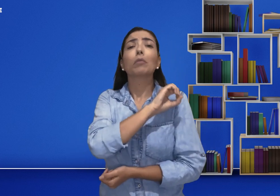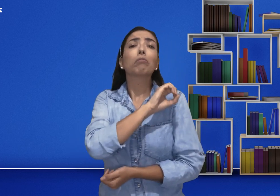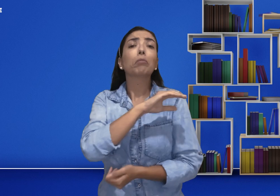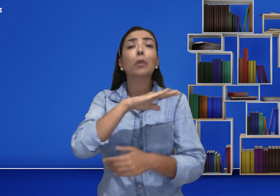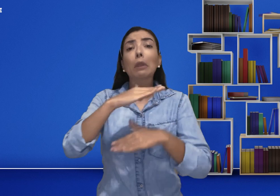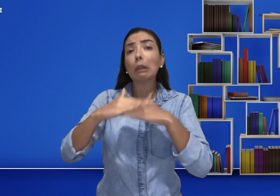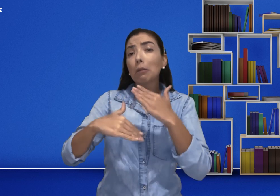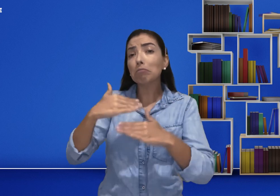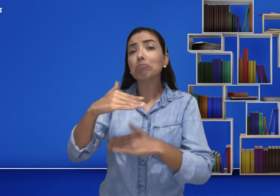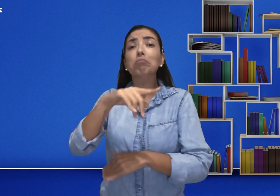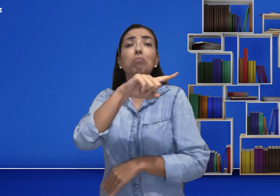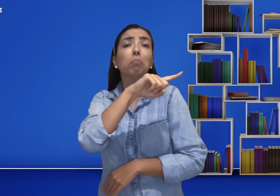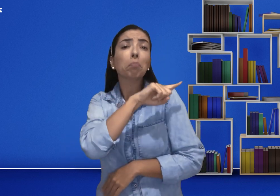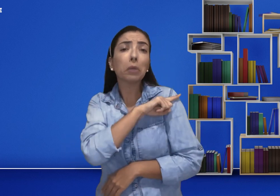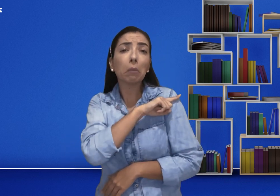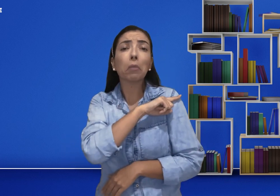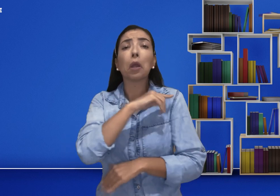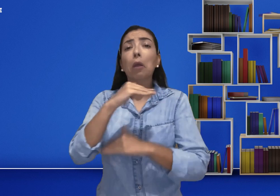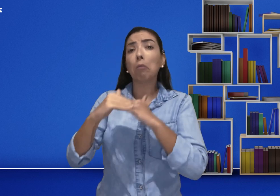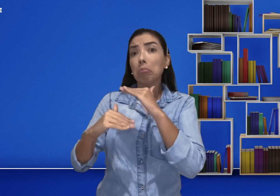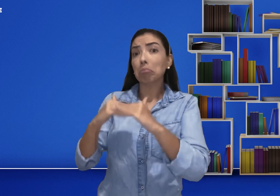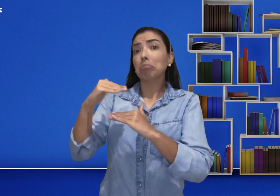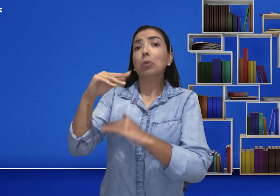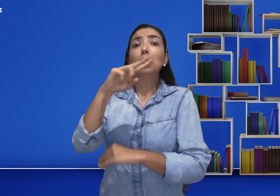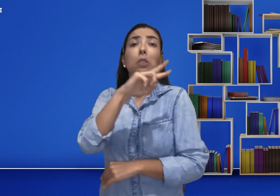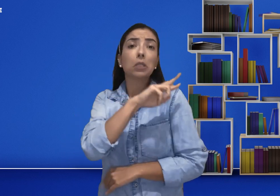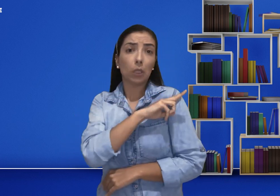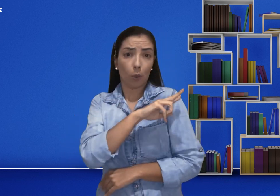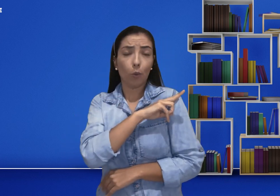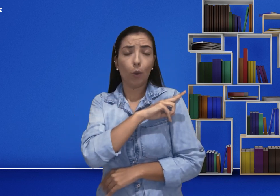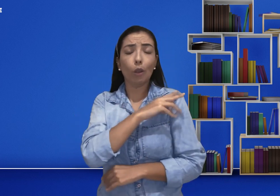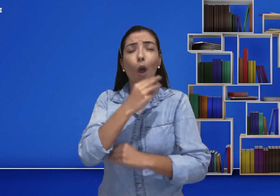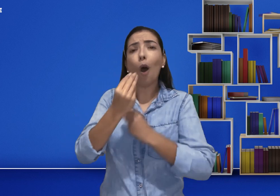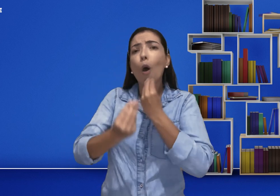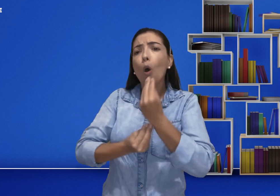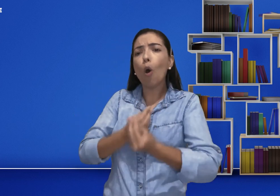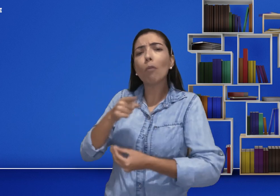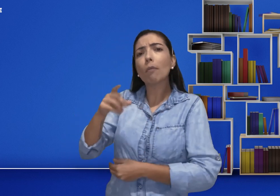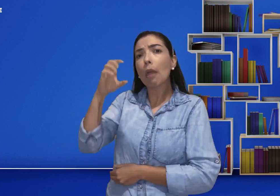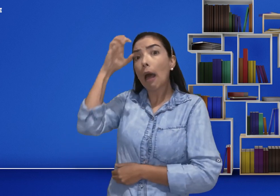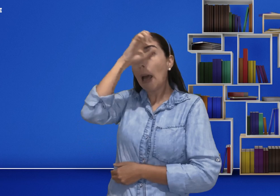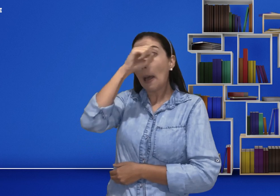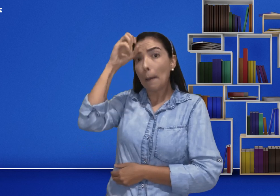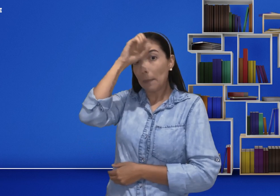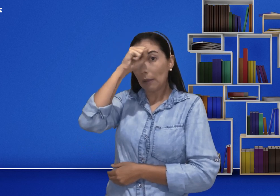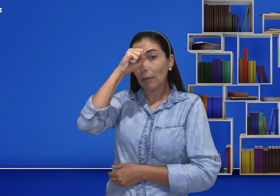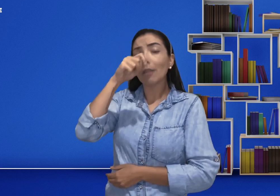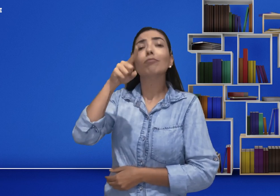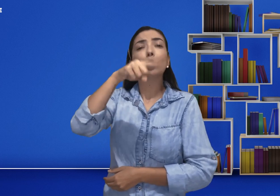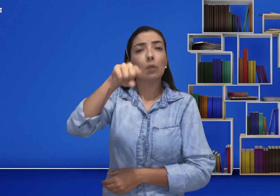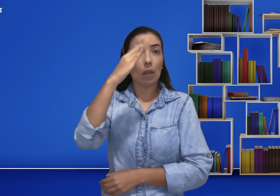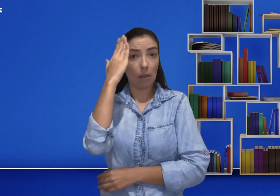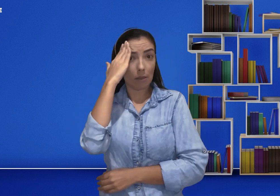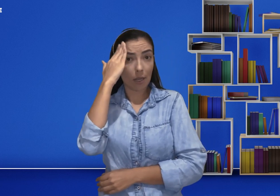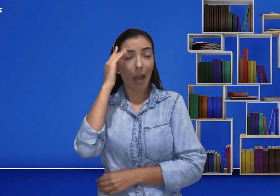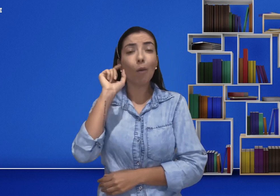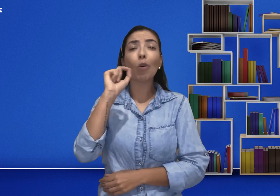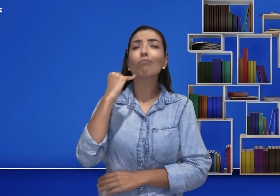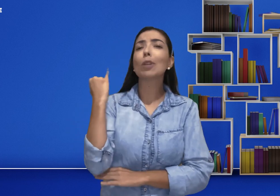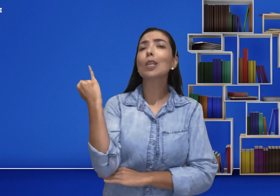ano e vai se desenvolvendo na escola, correto? E então vocês sabem que ela vai começar a aprender novas coisas,